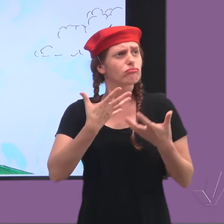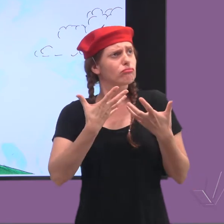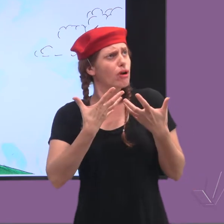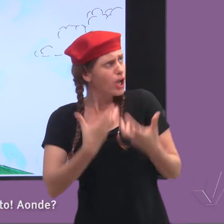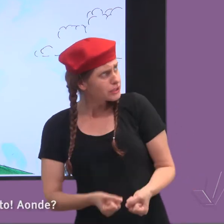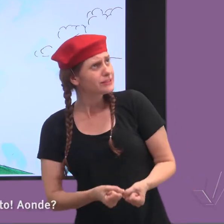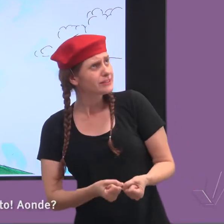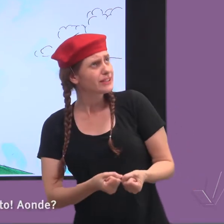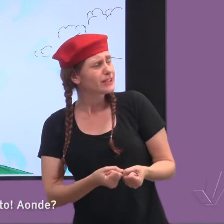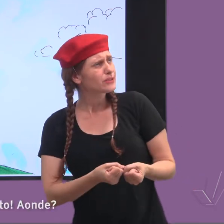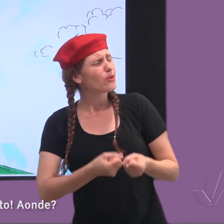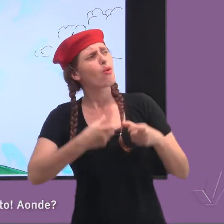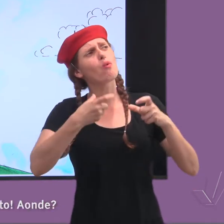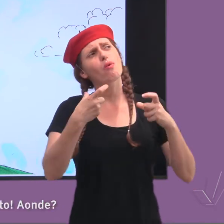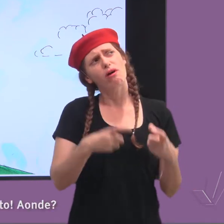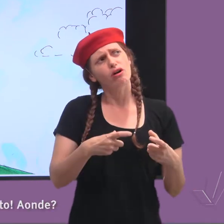Aceito! Aonde?